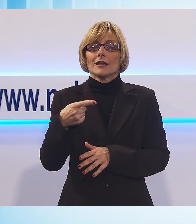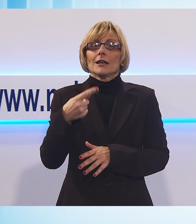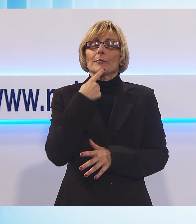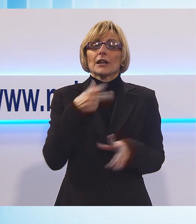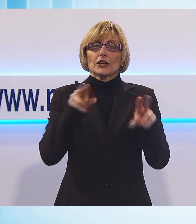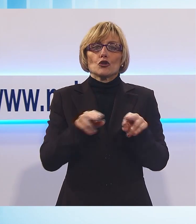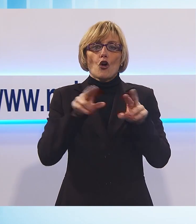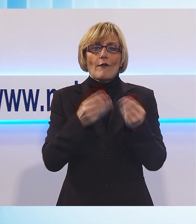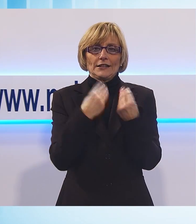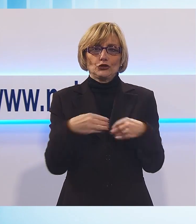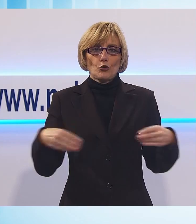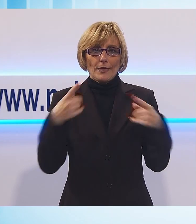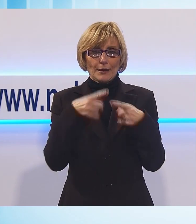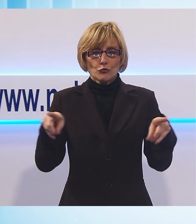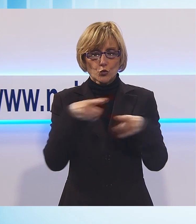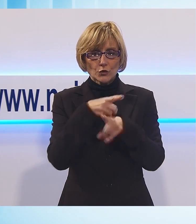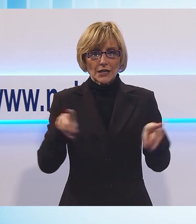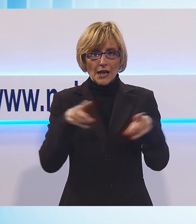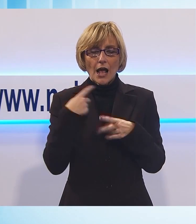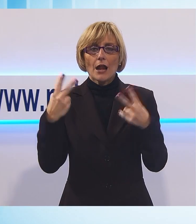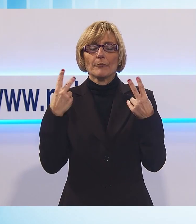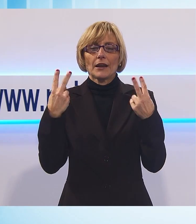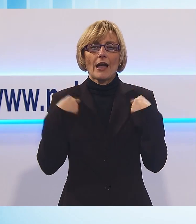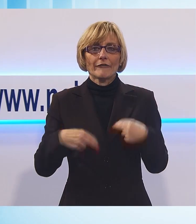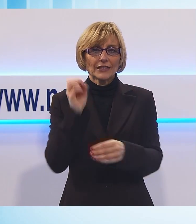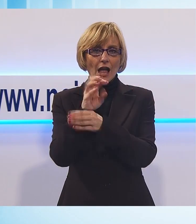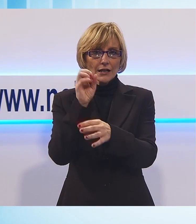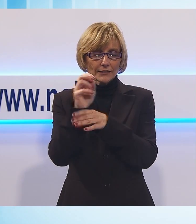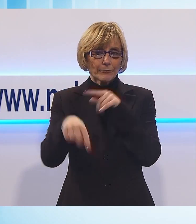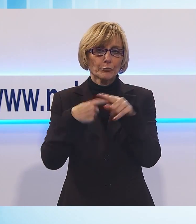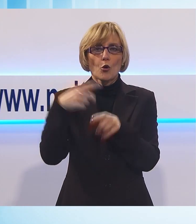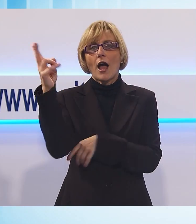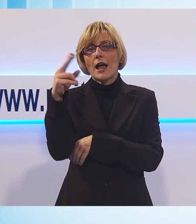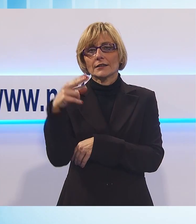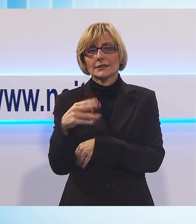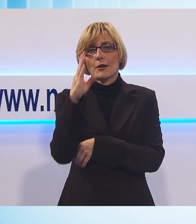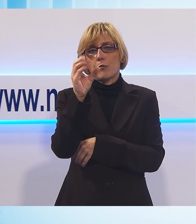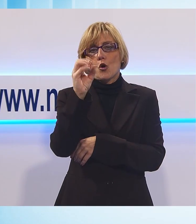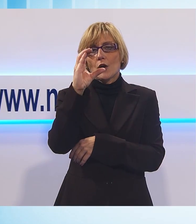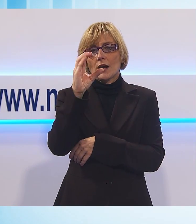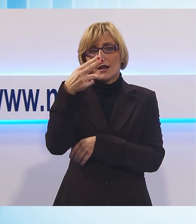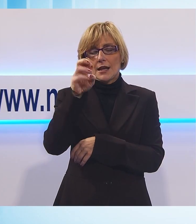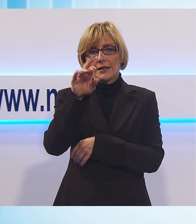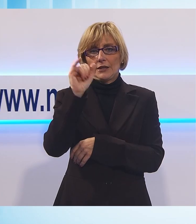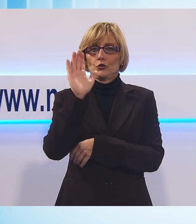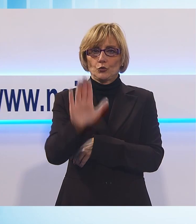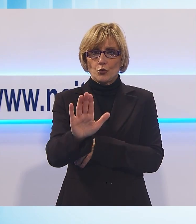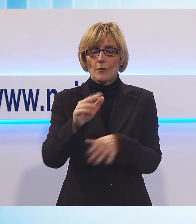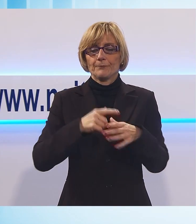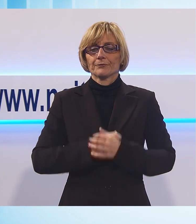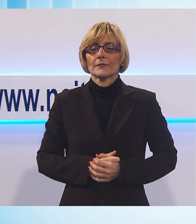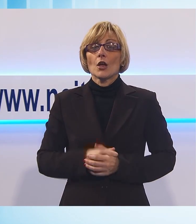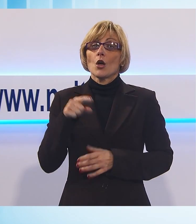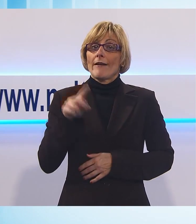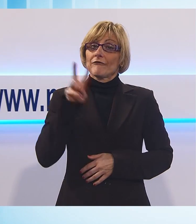la dotazione di strumenti fondamentali per la vita accademica e artistica del Boccherini. Ed ora il momento della